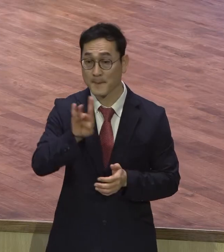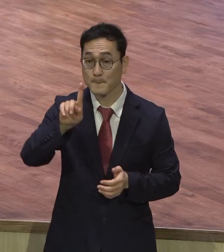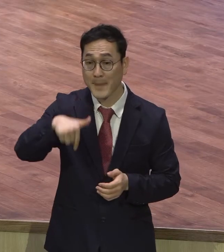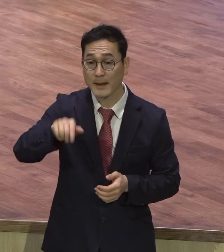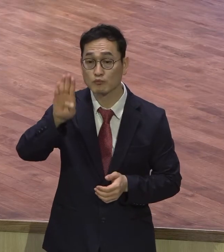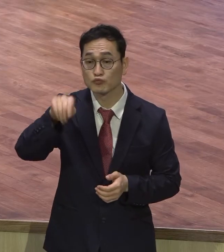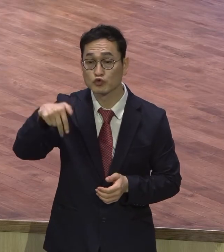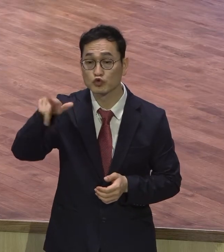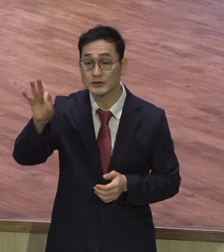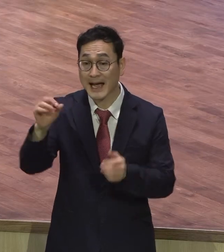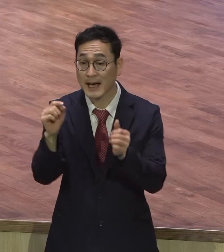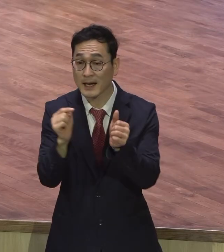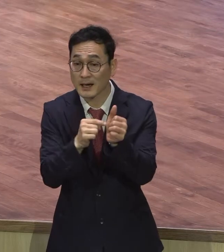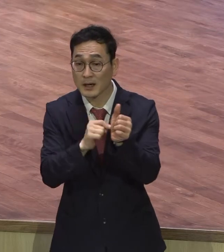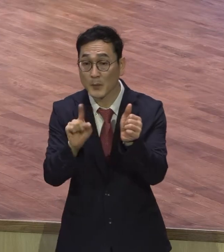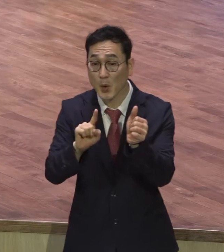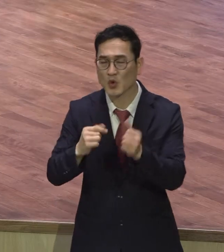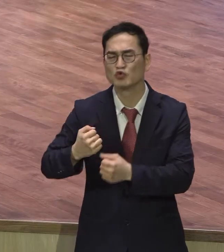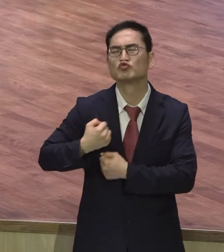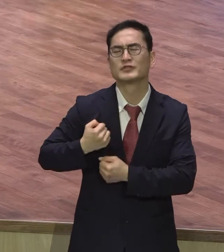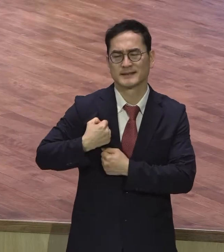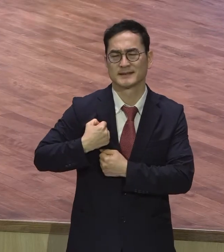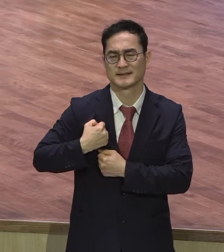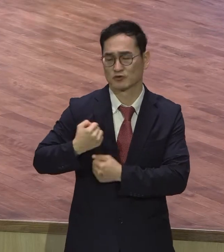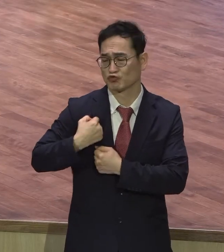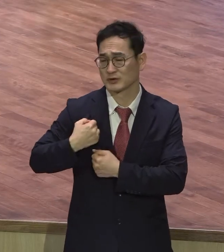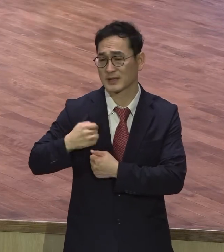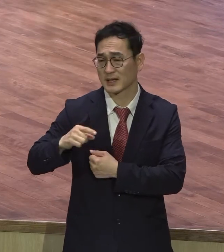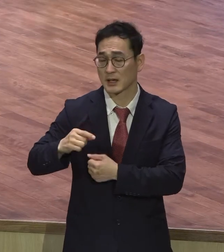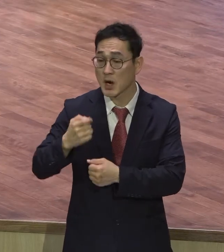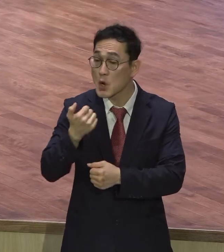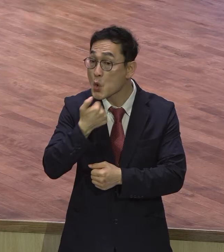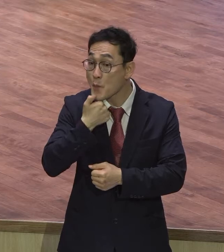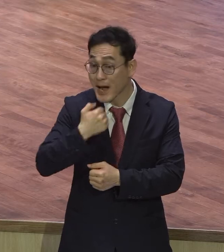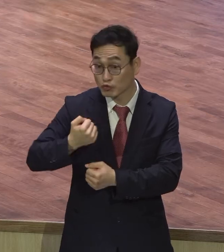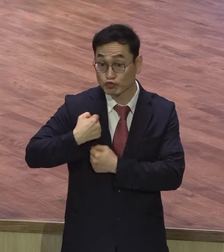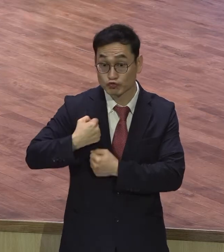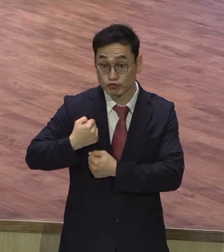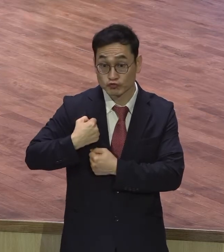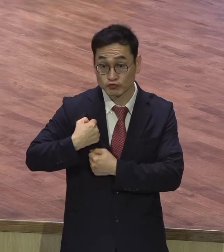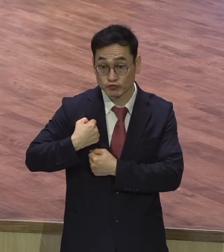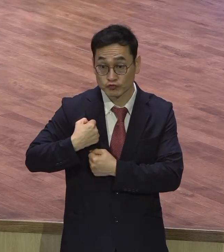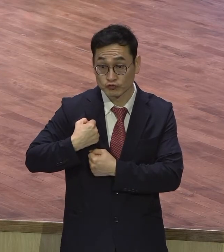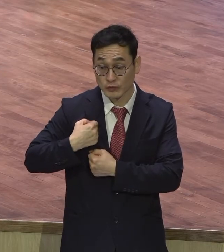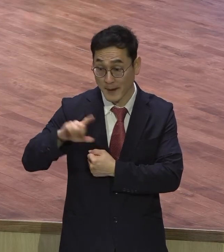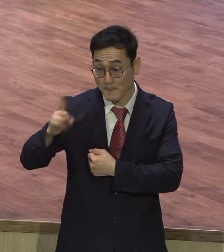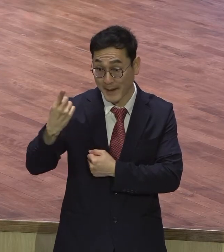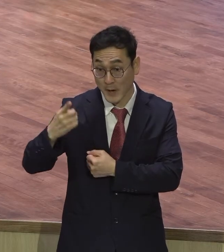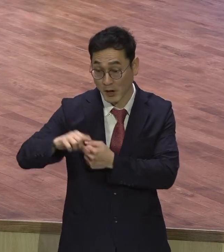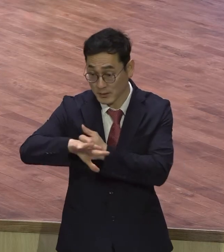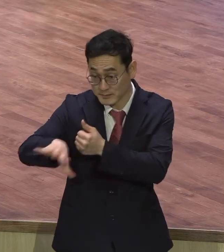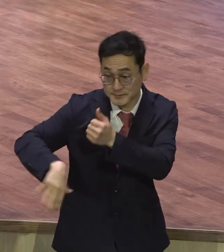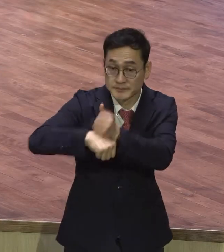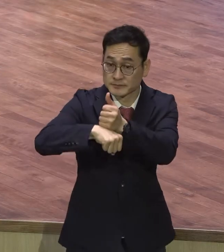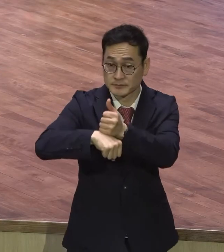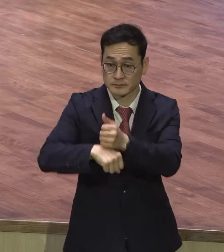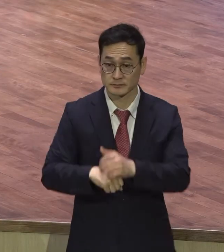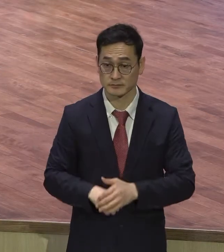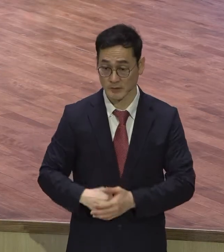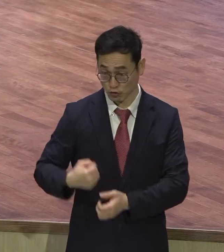군인이요. 군인. 군인 100명. 로마 군대 하면 대단합니다. 로마 군인 한 사람 하면 어마어마합니다. 이